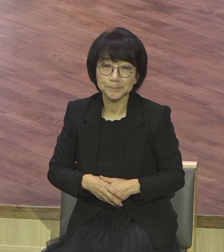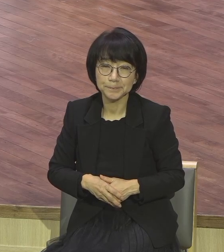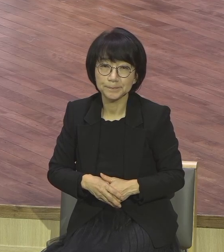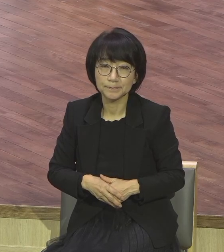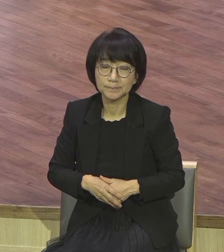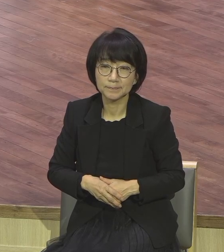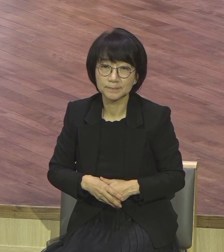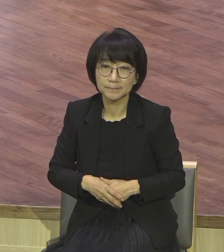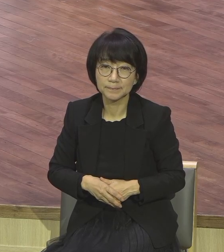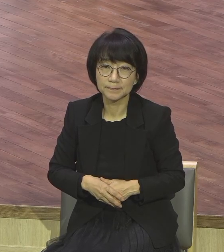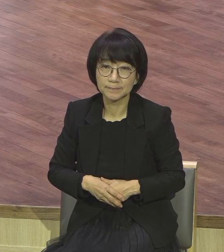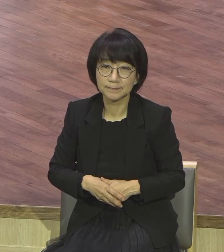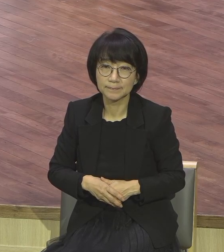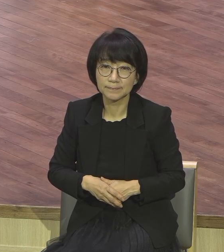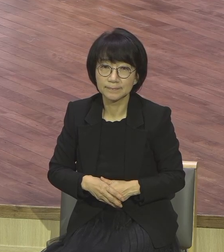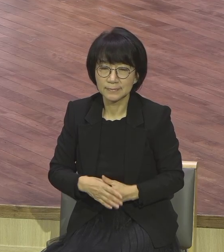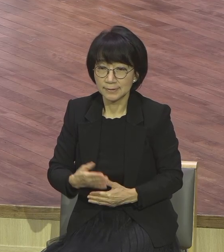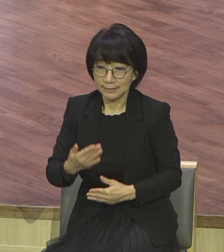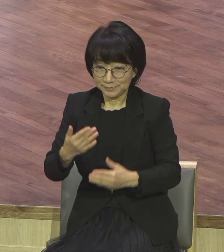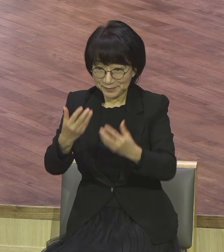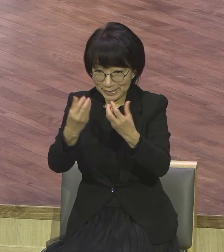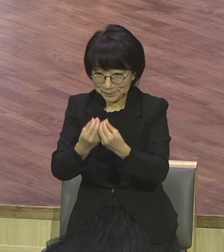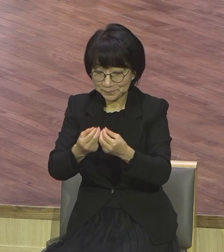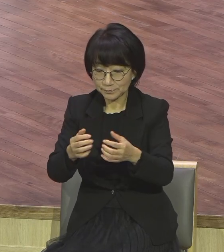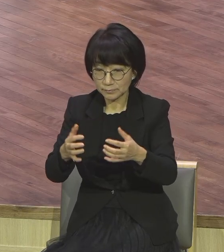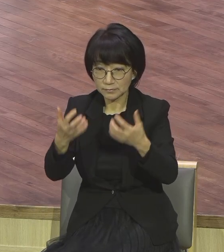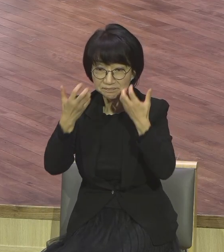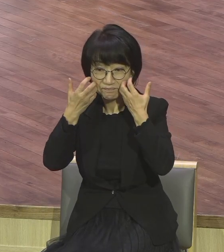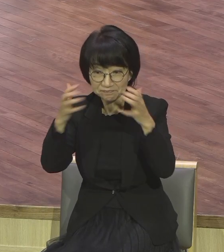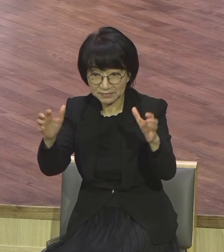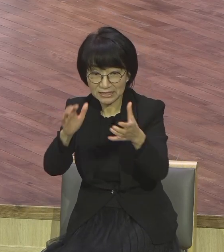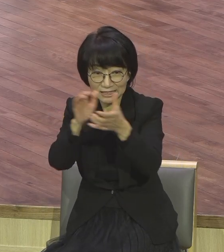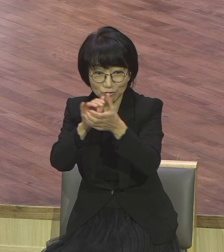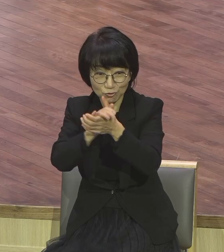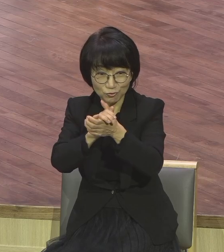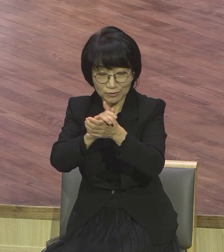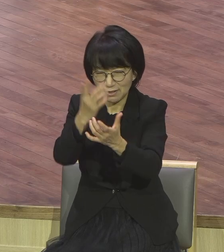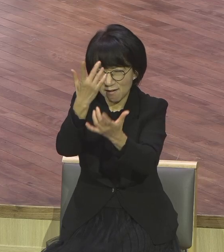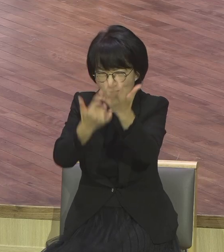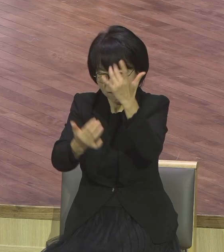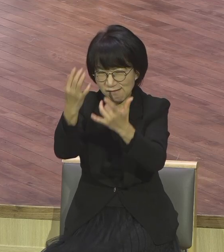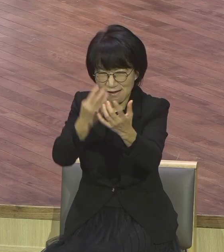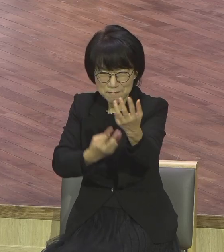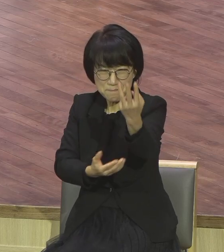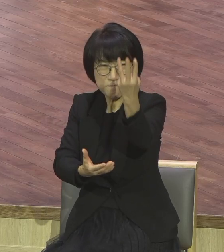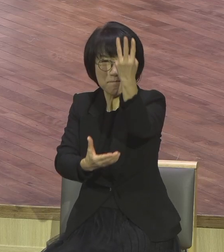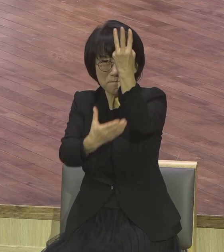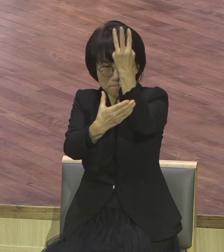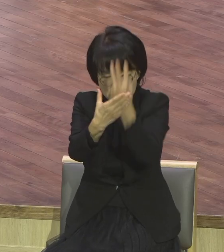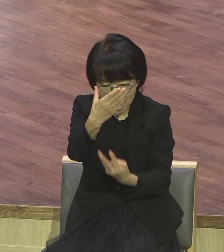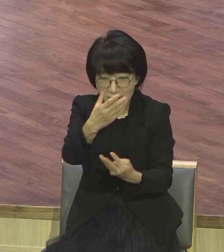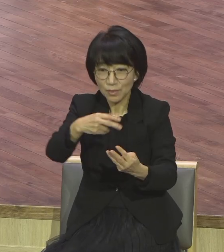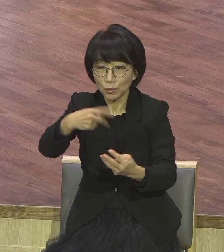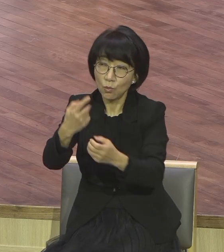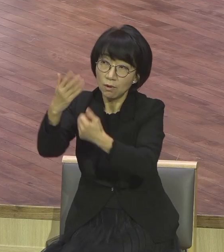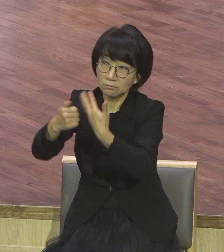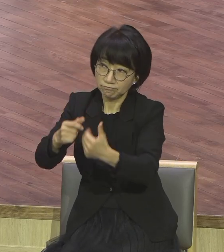내가 풀부속에 들어가서 다 죽는다 할지라도 하나님은 나를 구원해 주실 것이다 이런 당당함